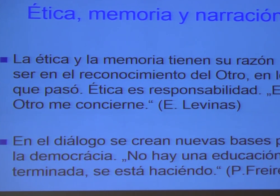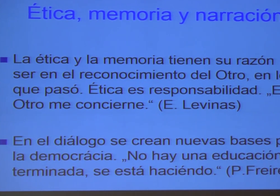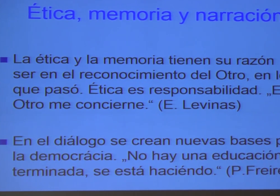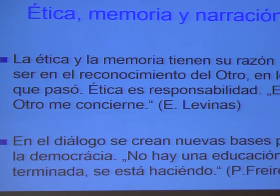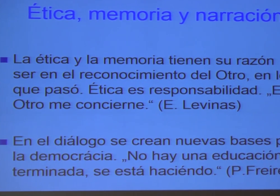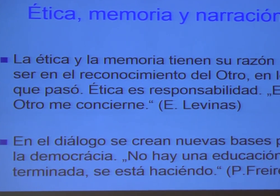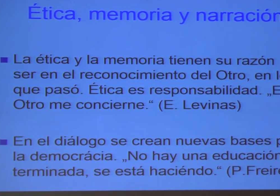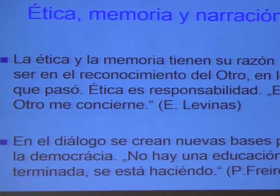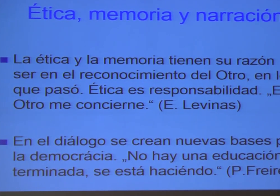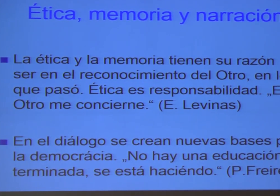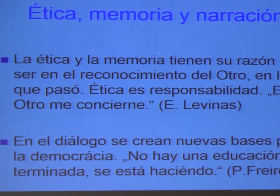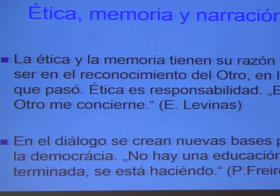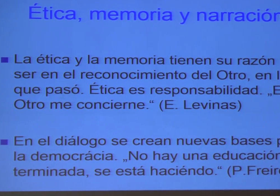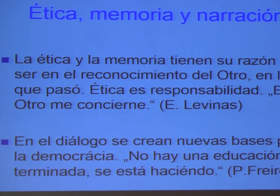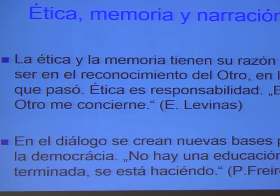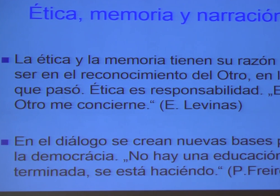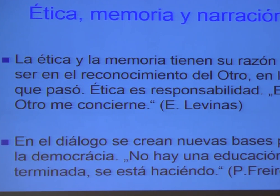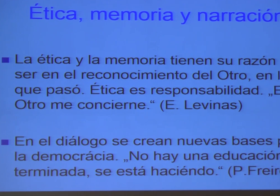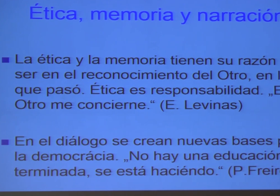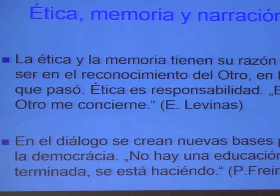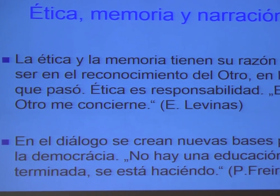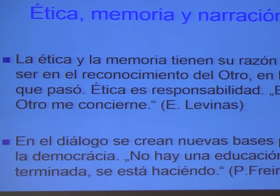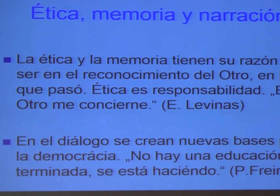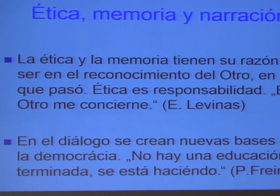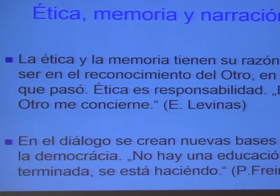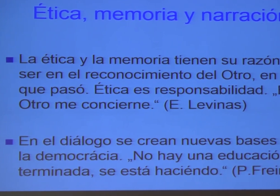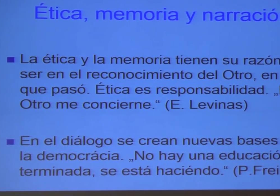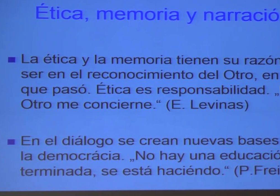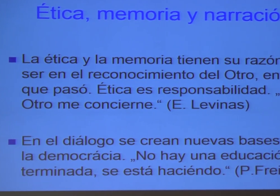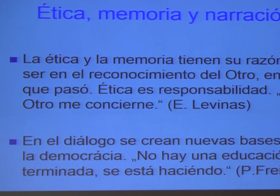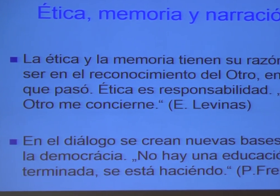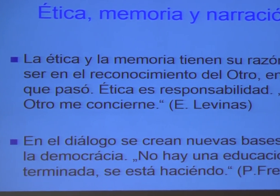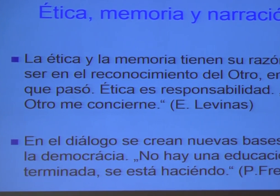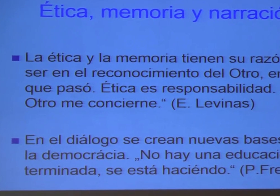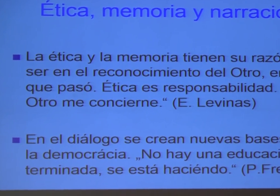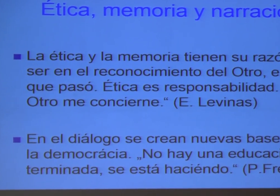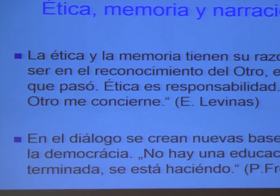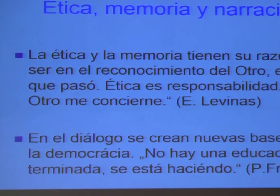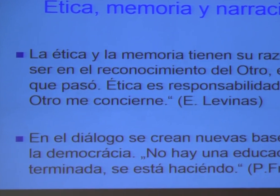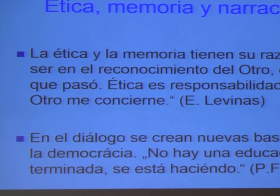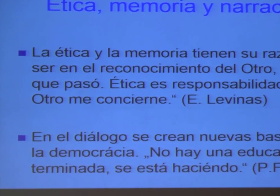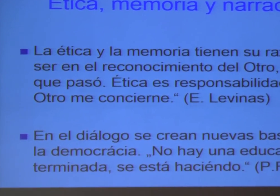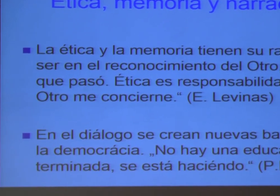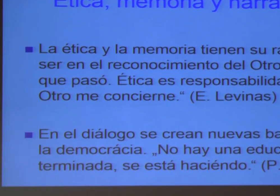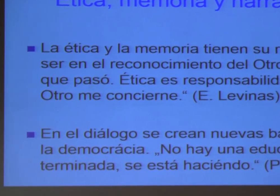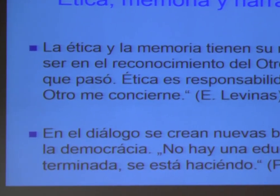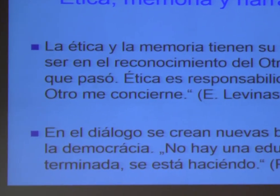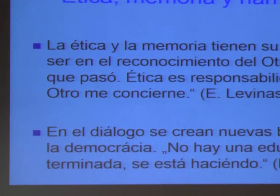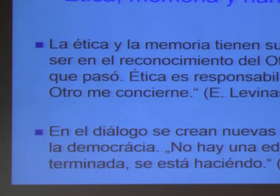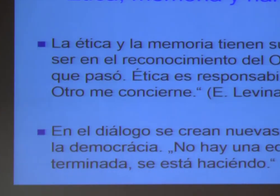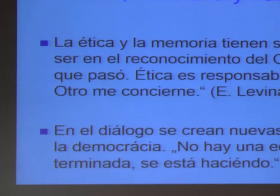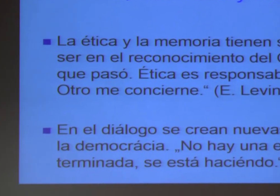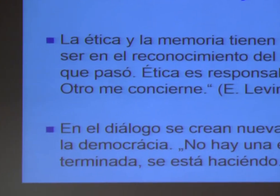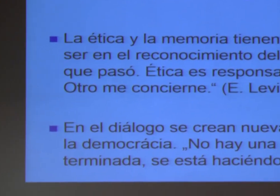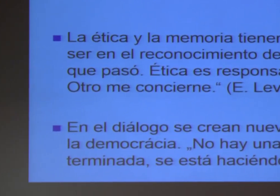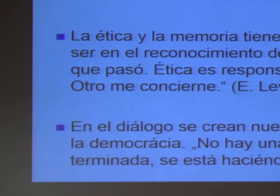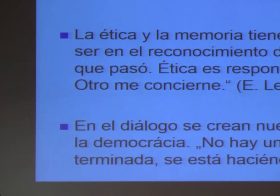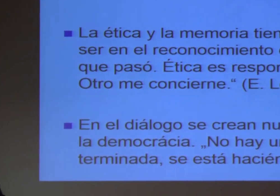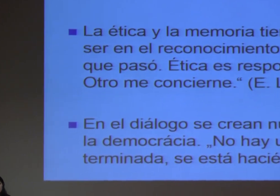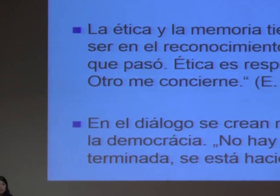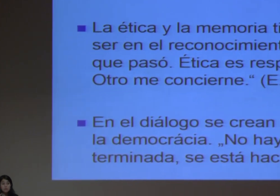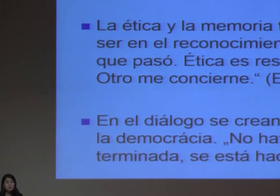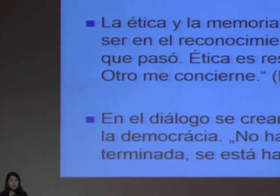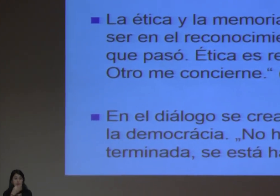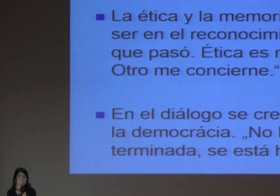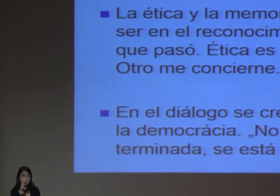desde la experiencia de Alemania posguerra y tengo que decir que eso costó 30